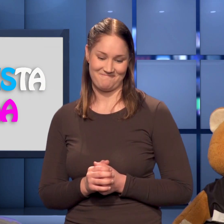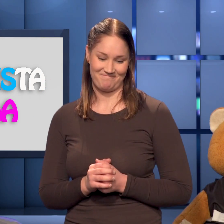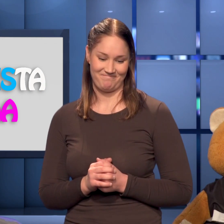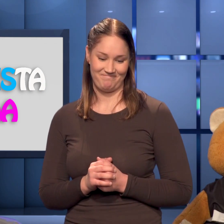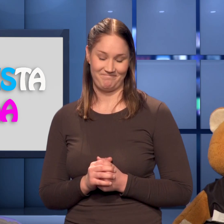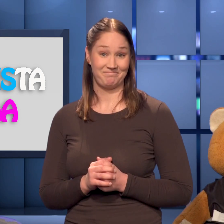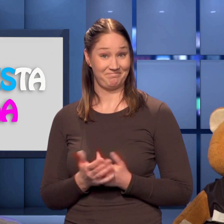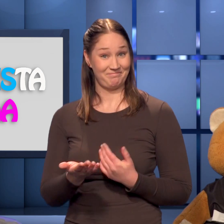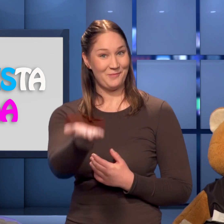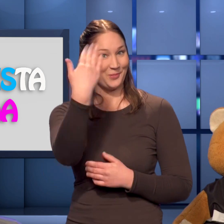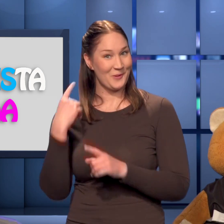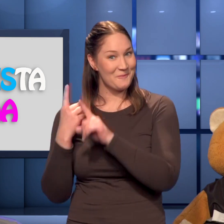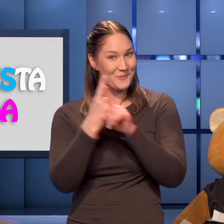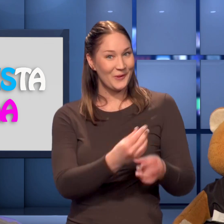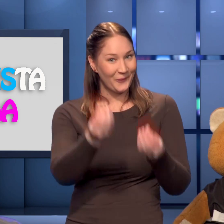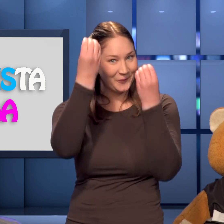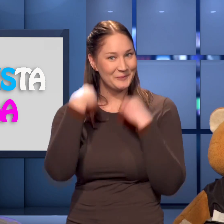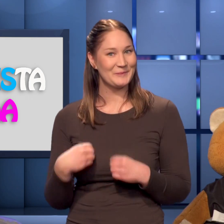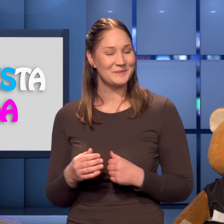turvassa. Tule mukaan oppimaan!